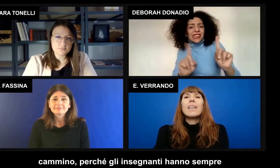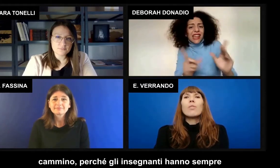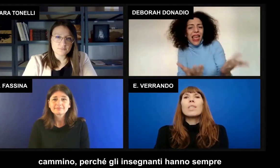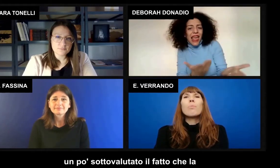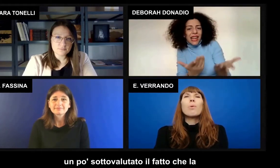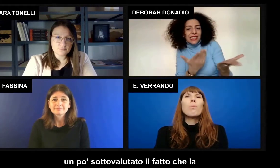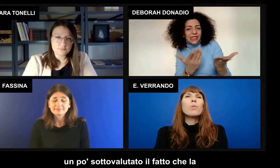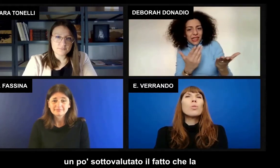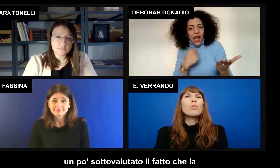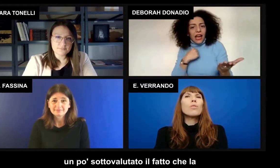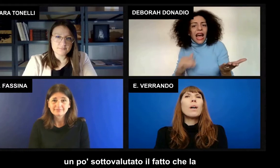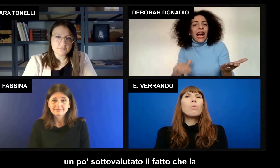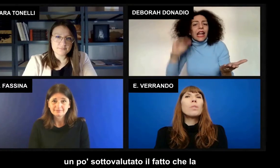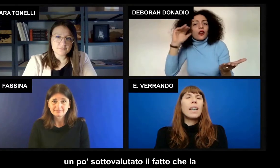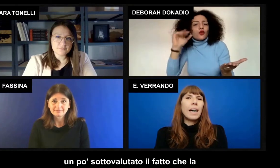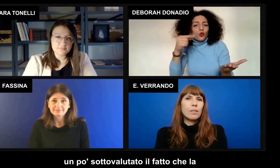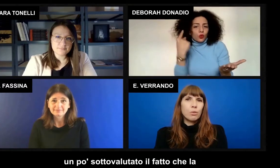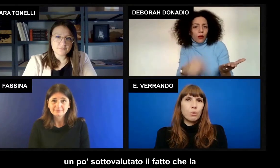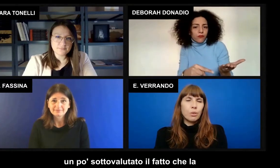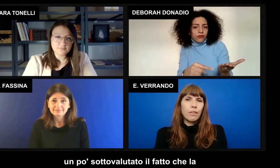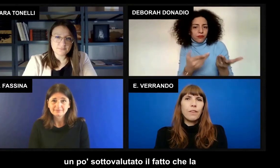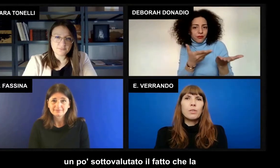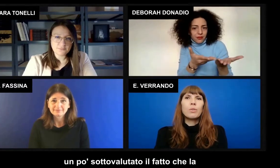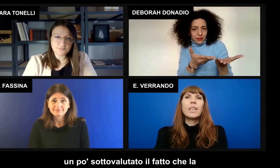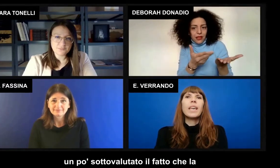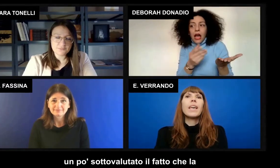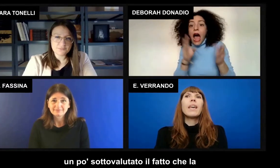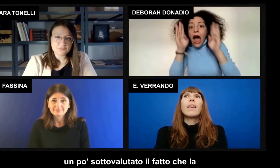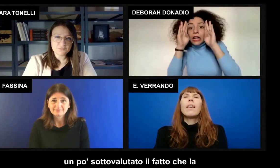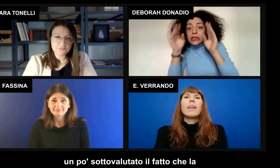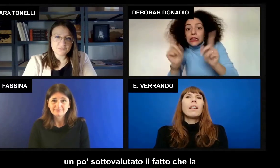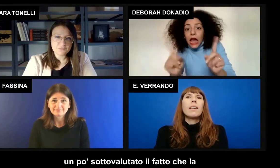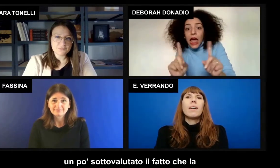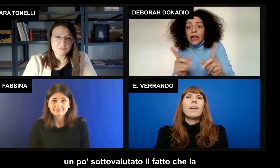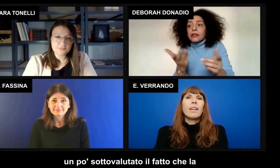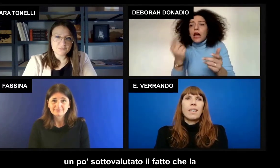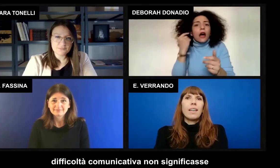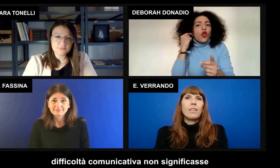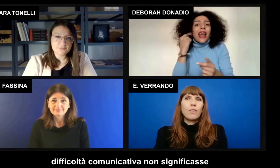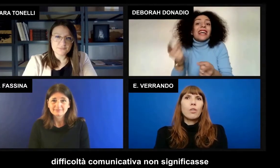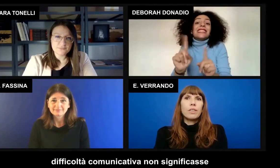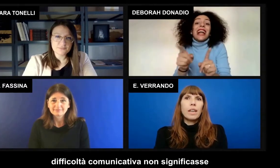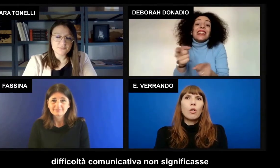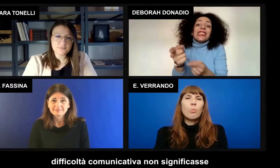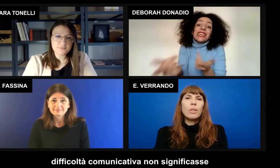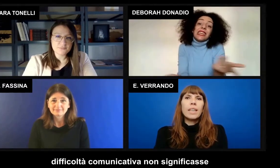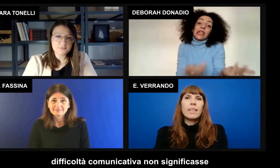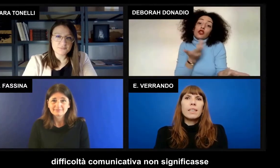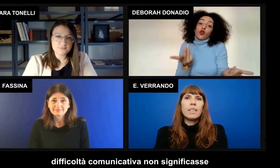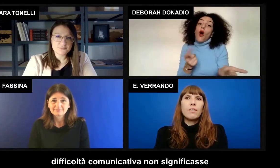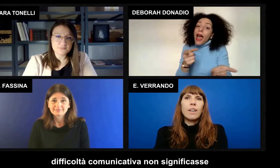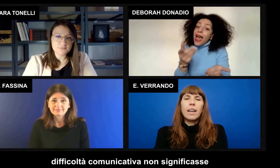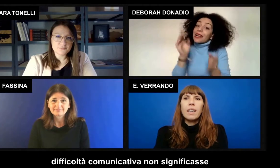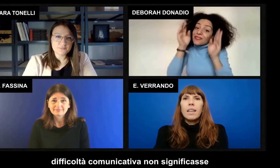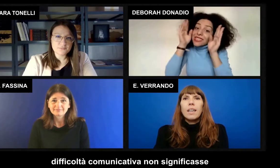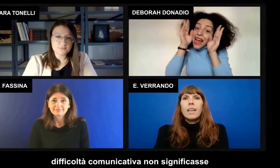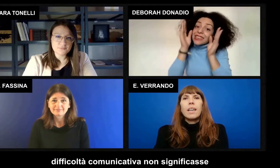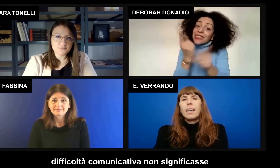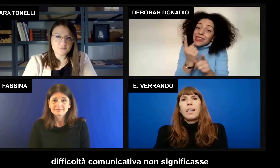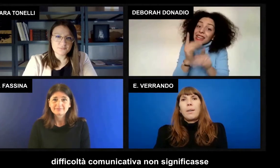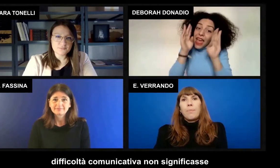insegnanti hanno sempre un po' sottovalutato il fatto che la difficoltà comunicativa